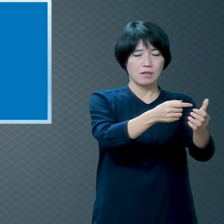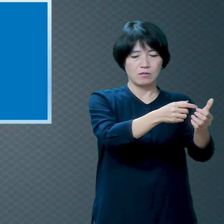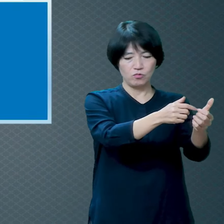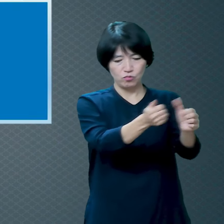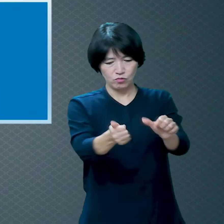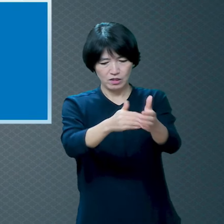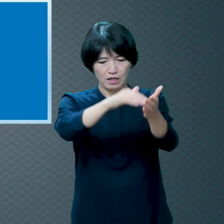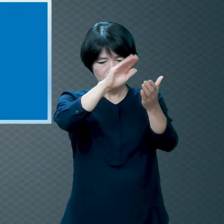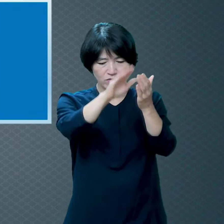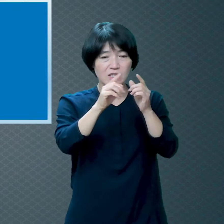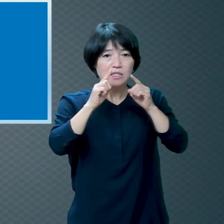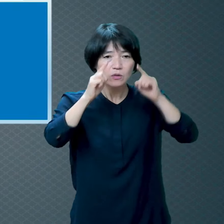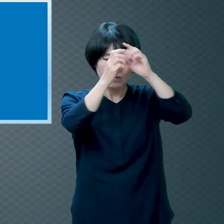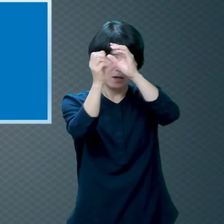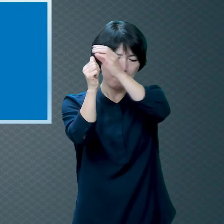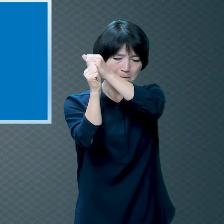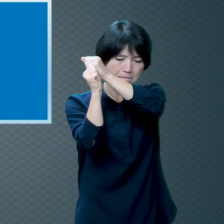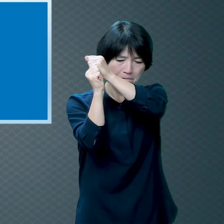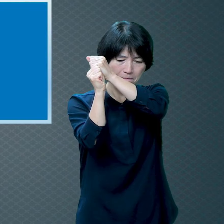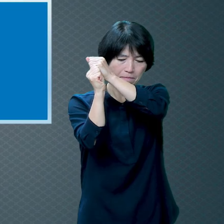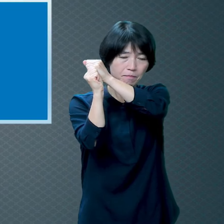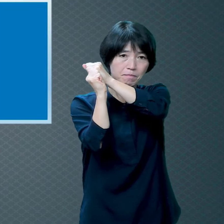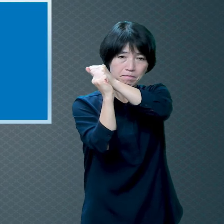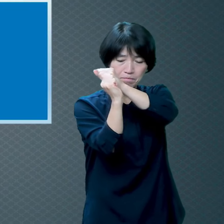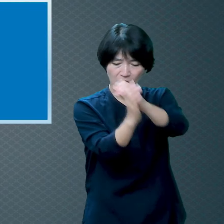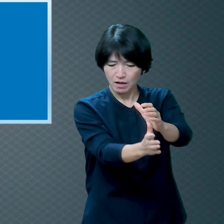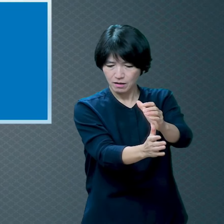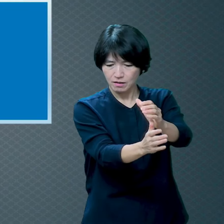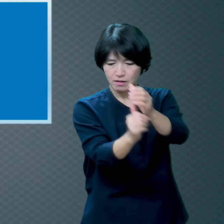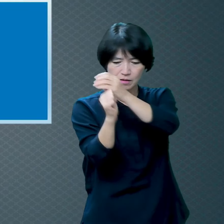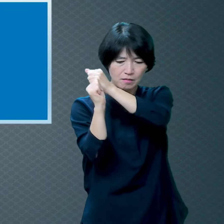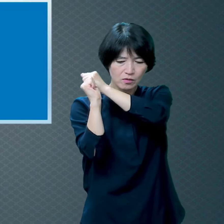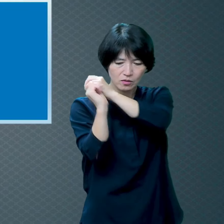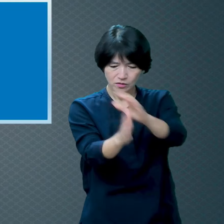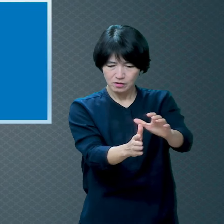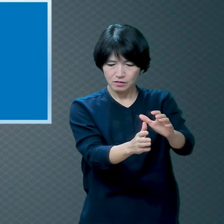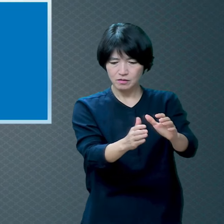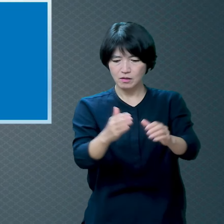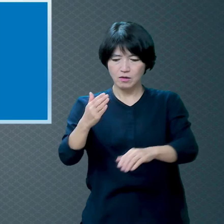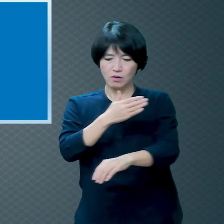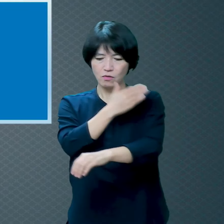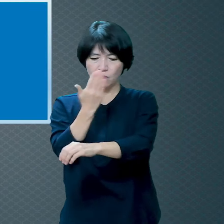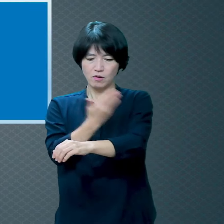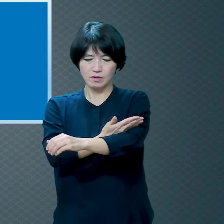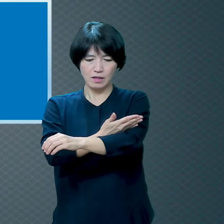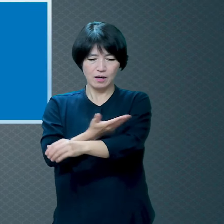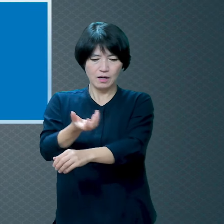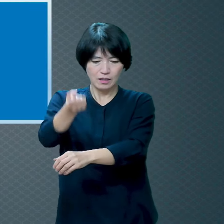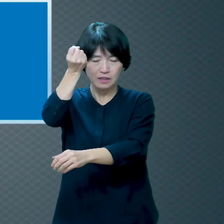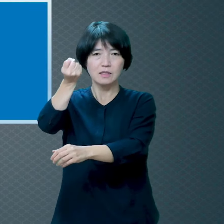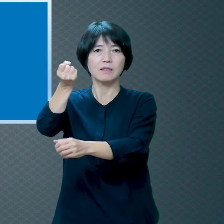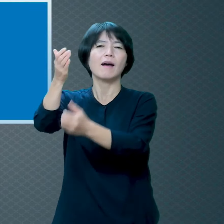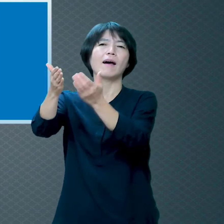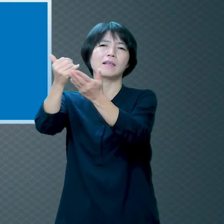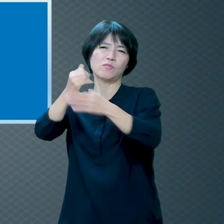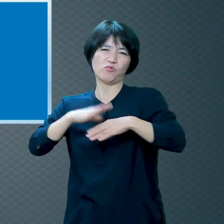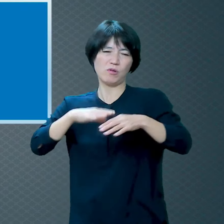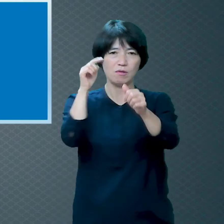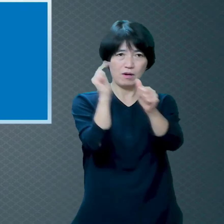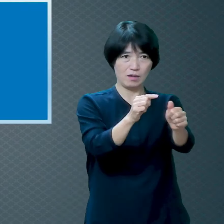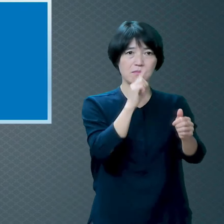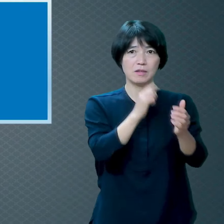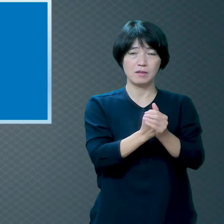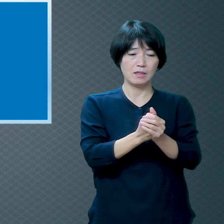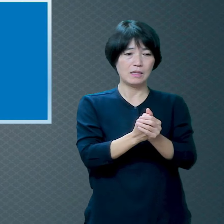이르노니 그를 두려워하라 진짜 두려운 분이 누구예요? 돈 안 내놓으면 죽인다